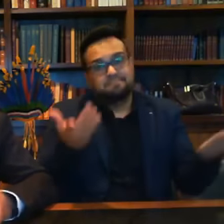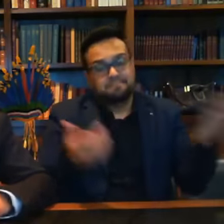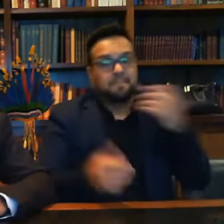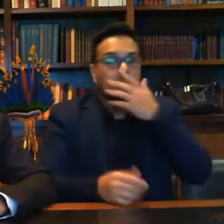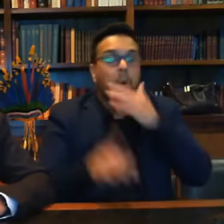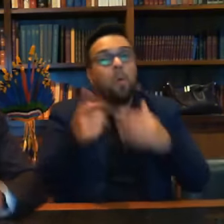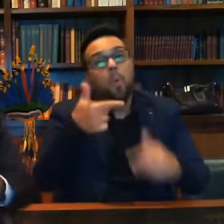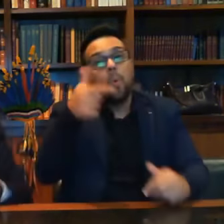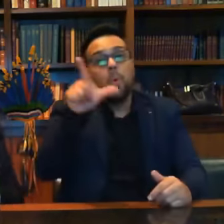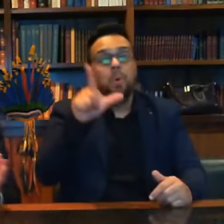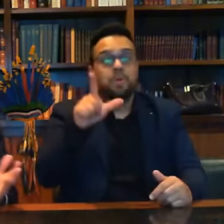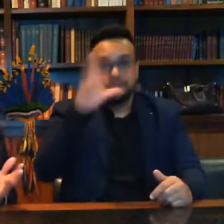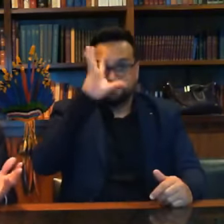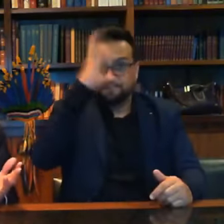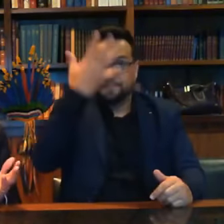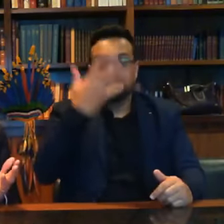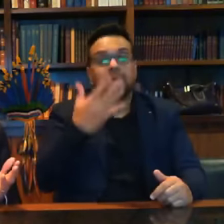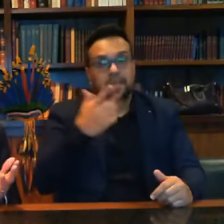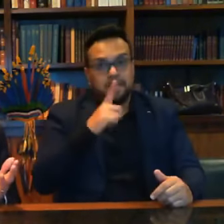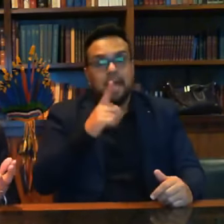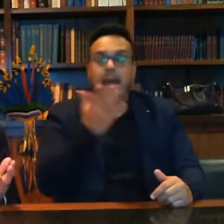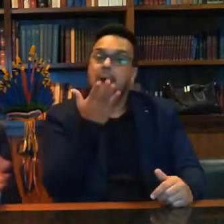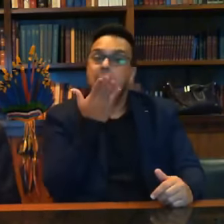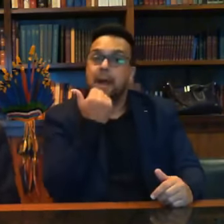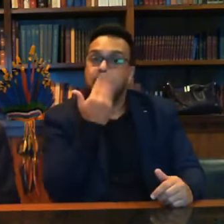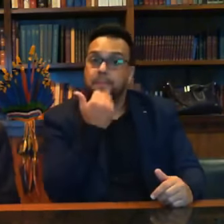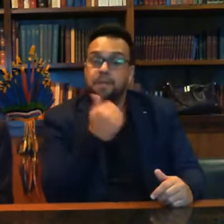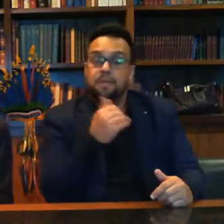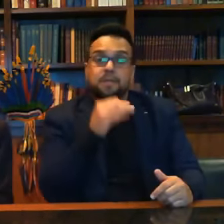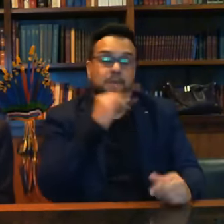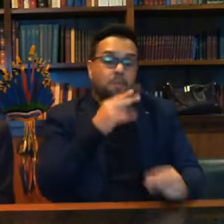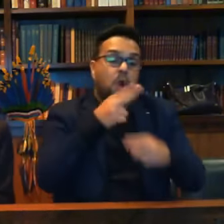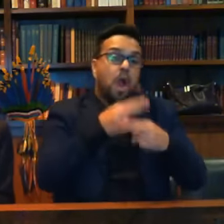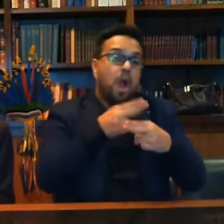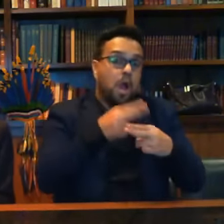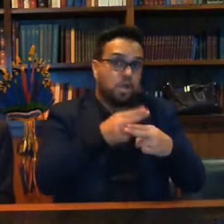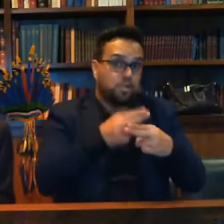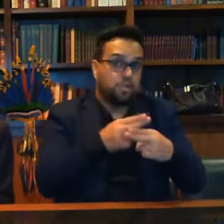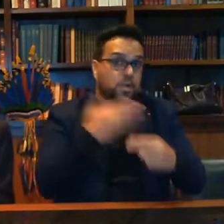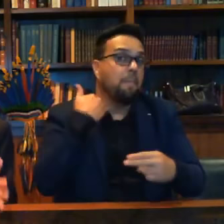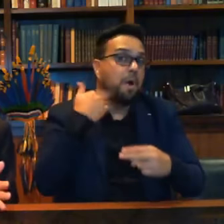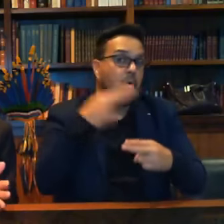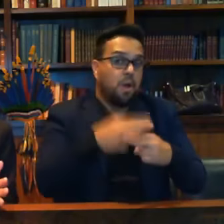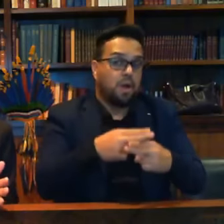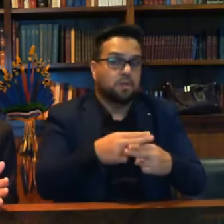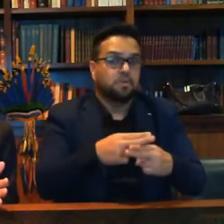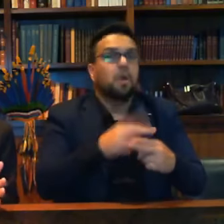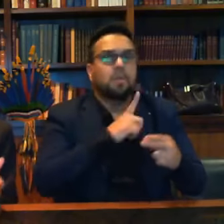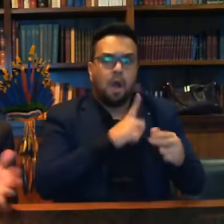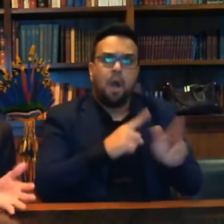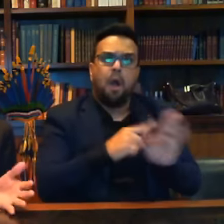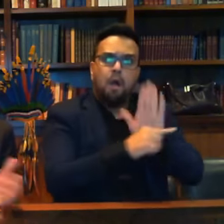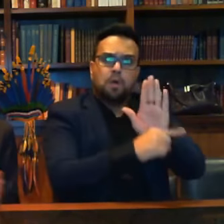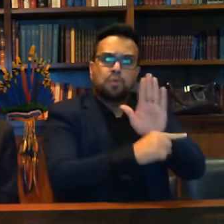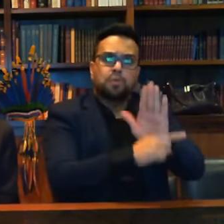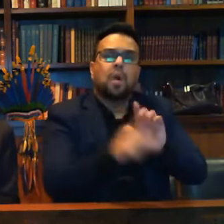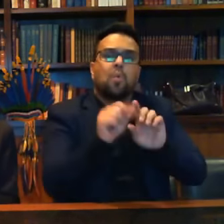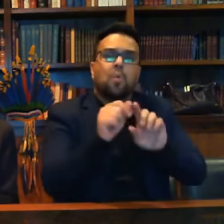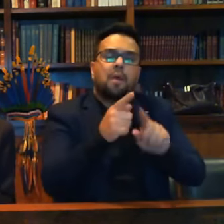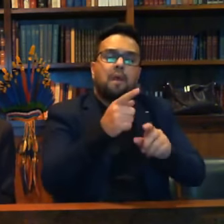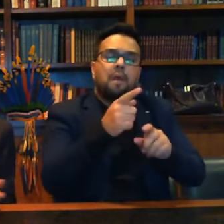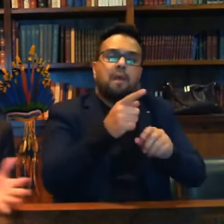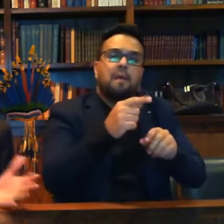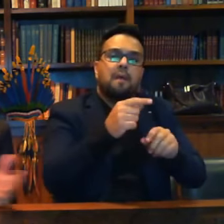Outras medidas estamos tomando. É alimento? A Caixa Econômica tem colaborado com financiamento